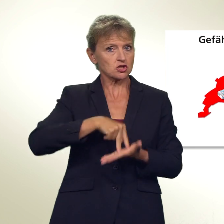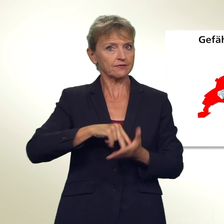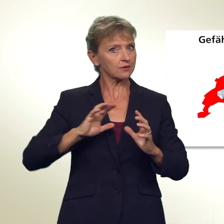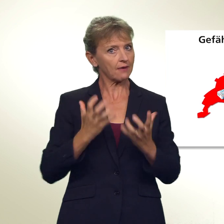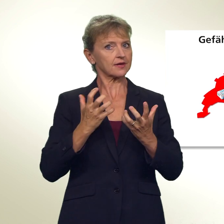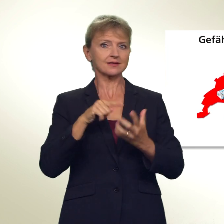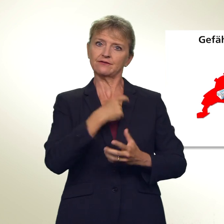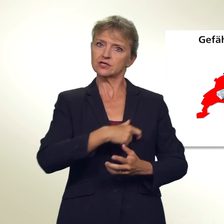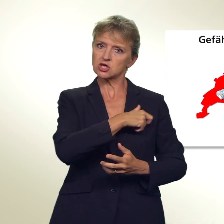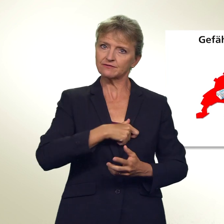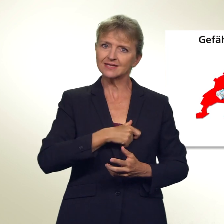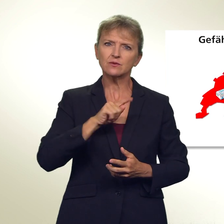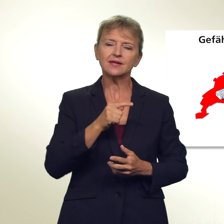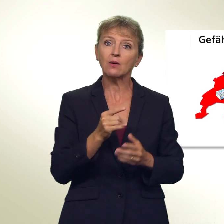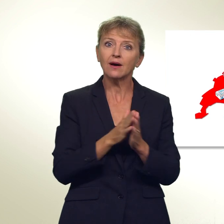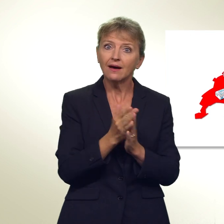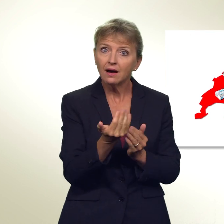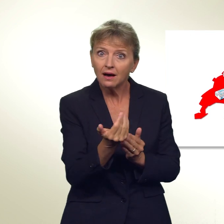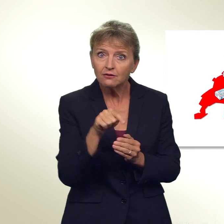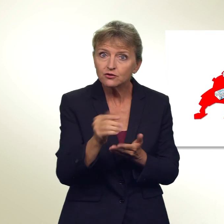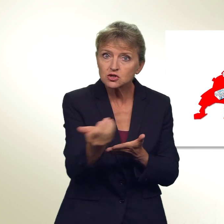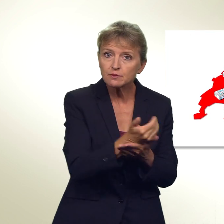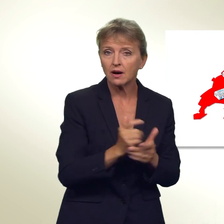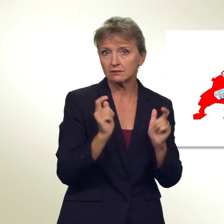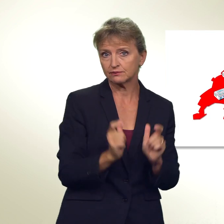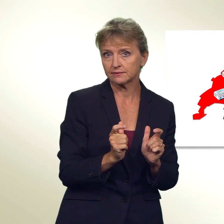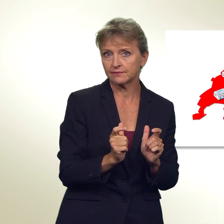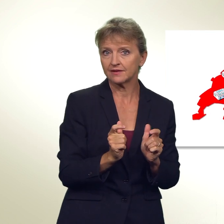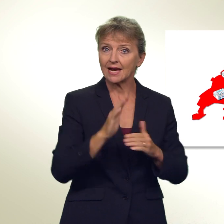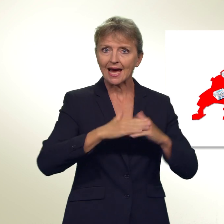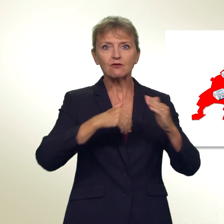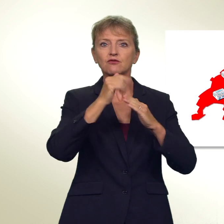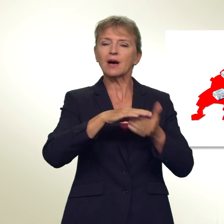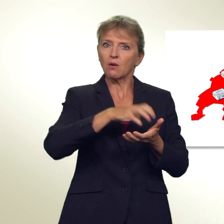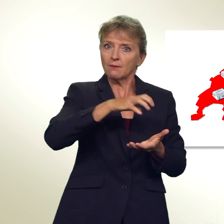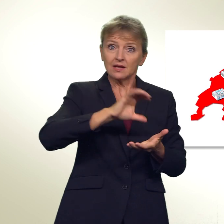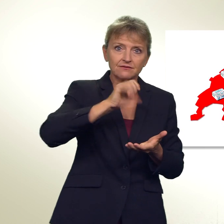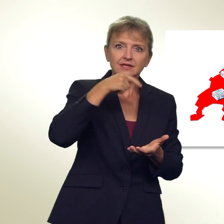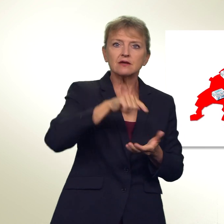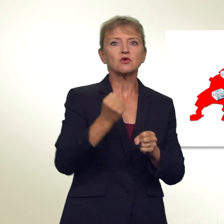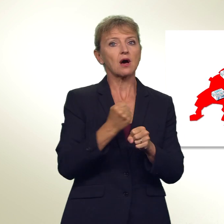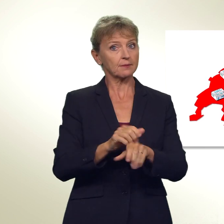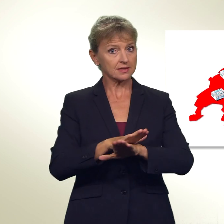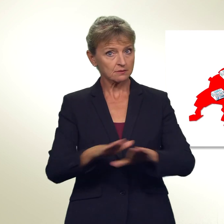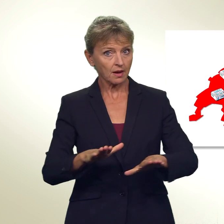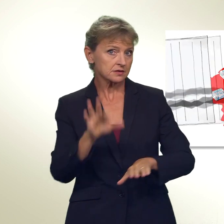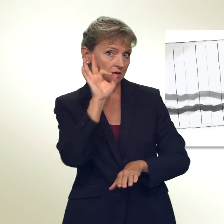Schweiz und schwäche den Anreiz zu sparen. Der Aufbau von Kapital sei wichtig für Arbeitsplätze und Wohlstand. Im